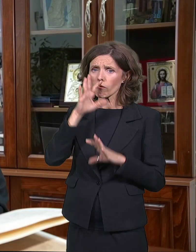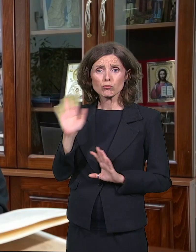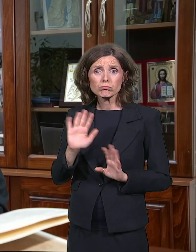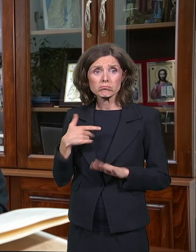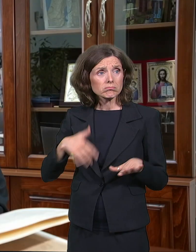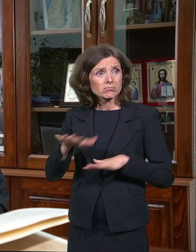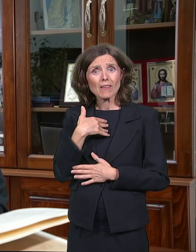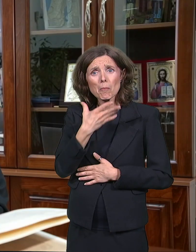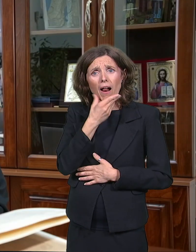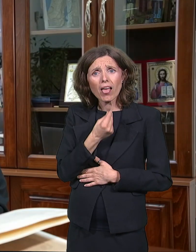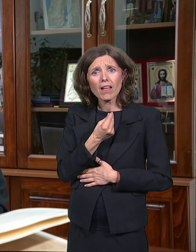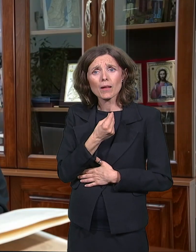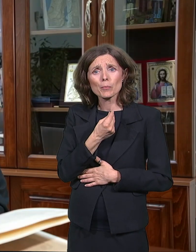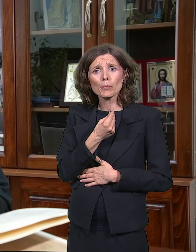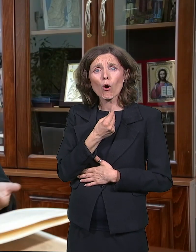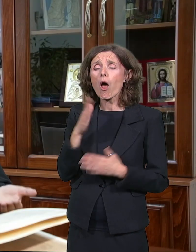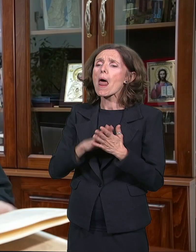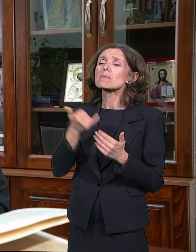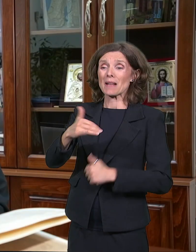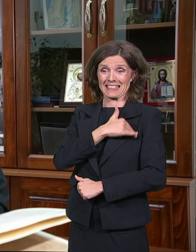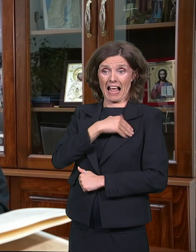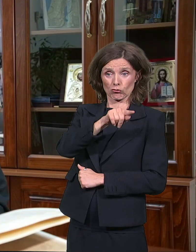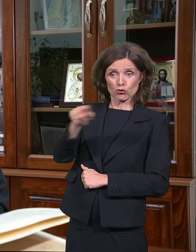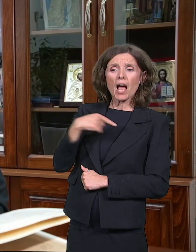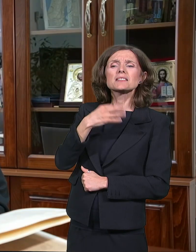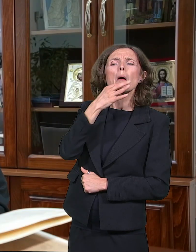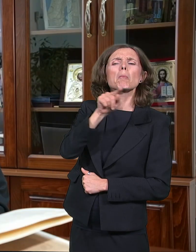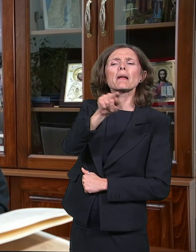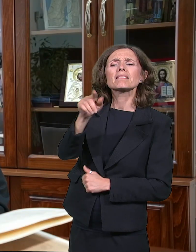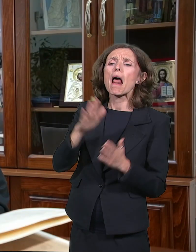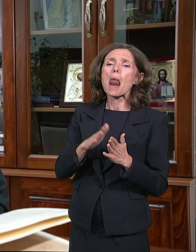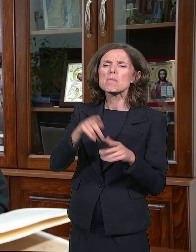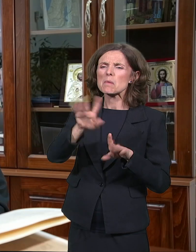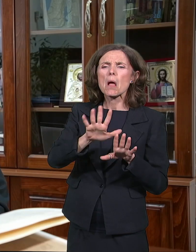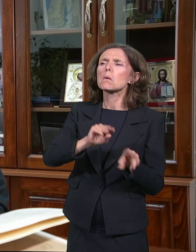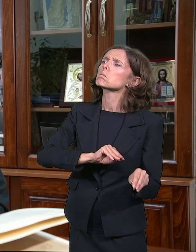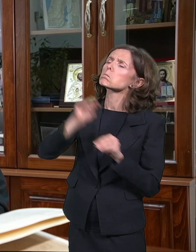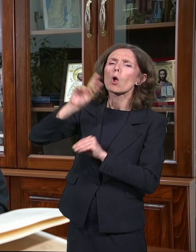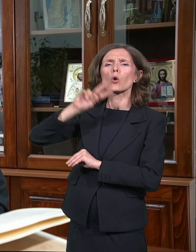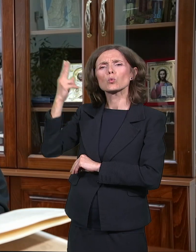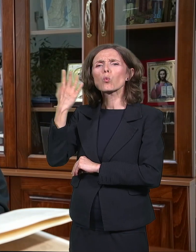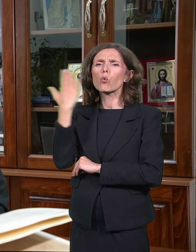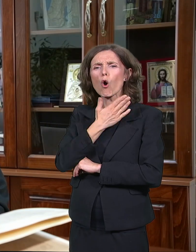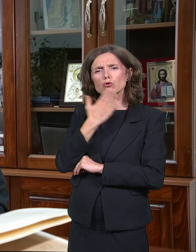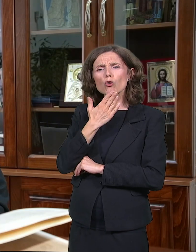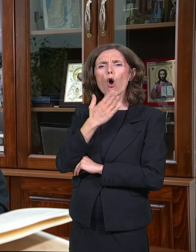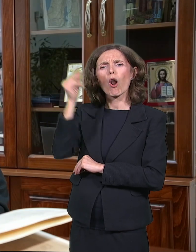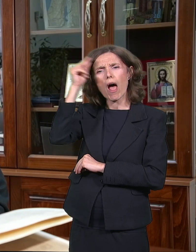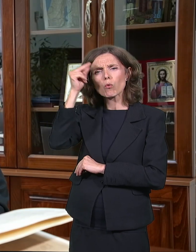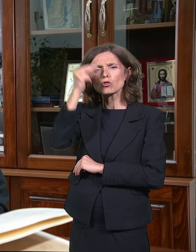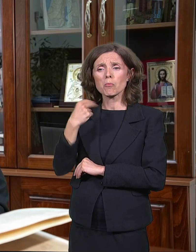sada ih pitate da li bi promenili školu, da li bi oni prešli u neku drugu, bogoslovio sigurno da niko od njih ne bi to